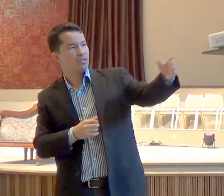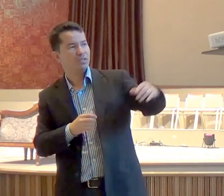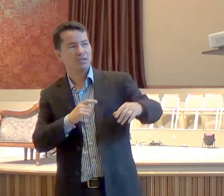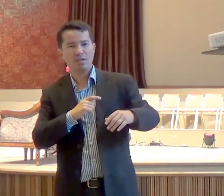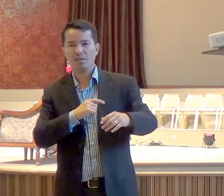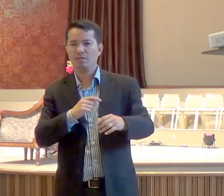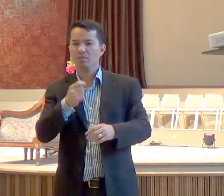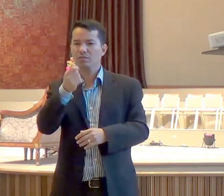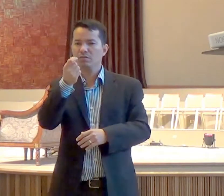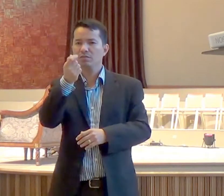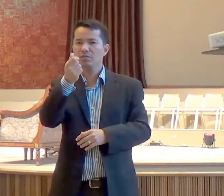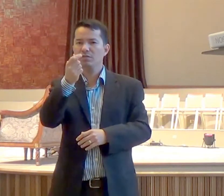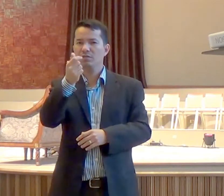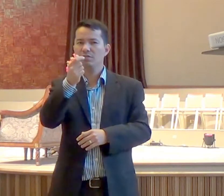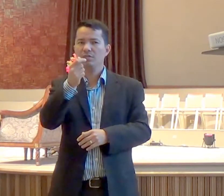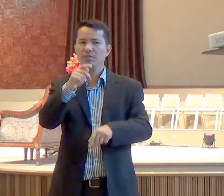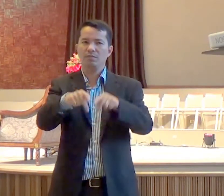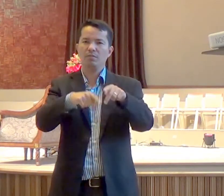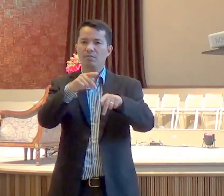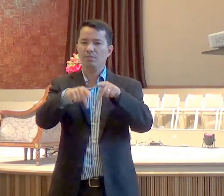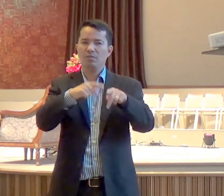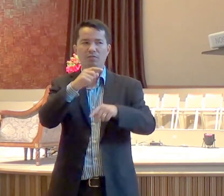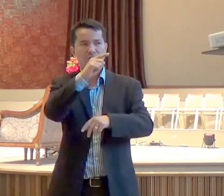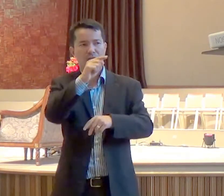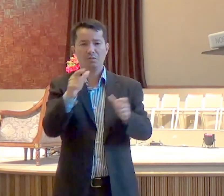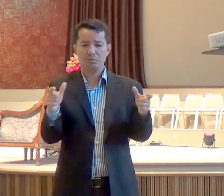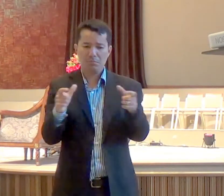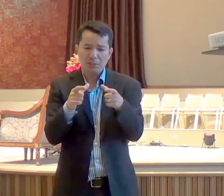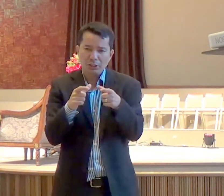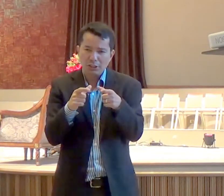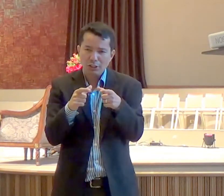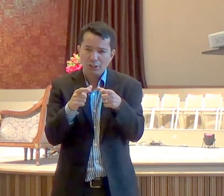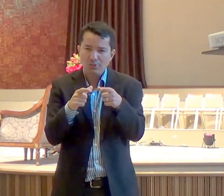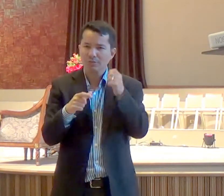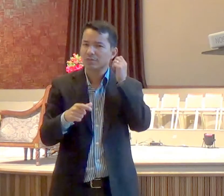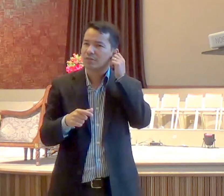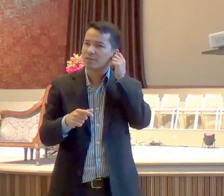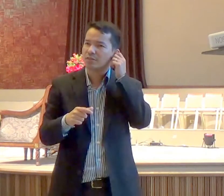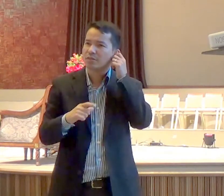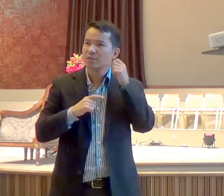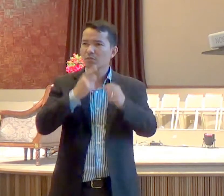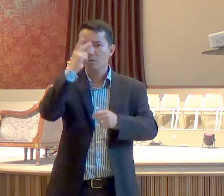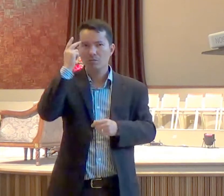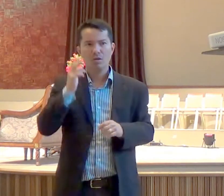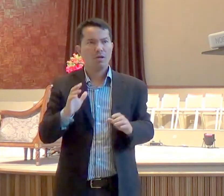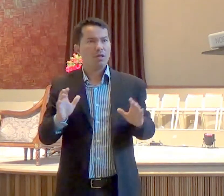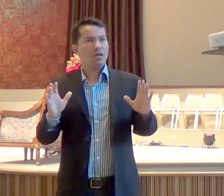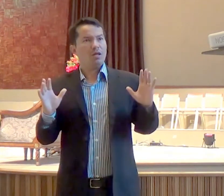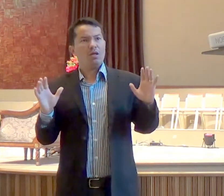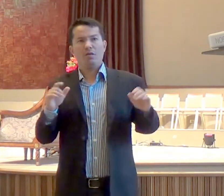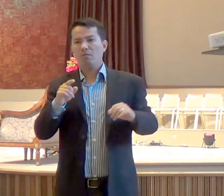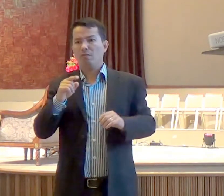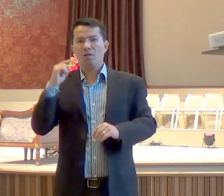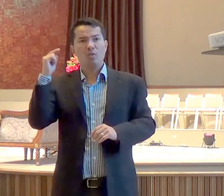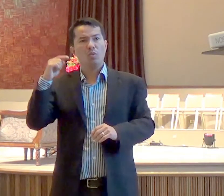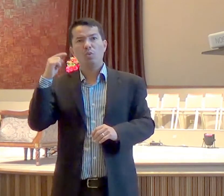esse é o cantinho, minha igreja vai ser desse tamanho aqui, aí tem alguém que fala assim, pastor, não, você é louco, você está deixando